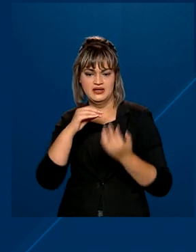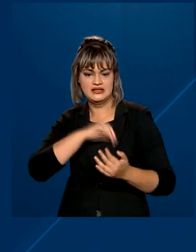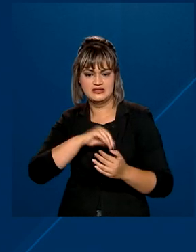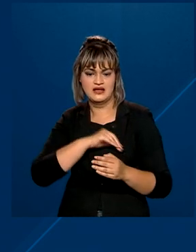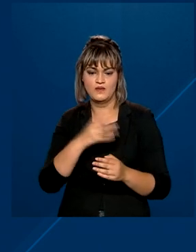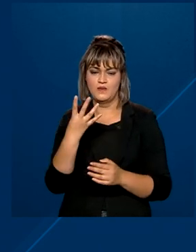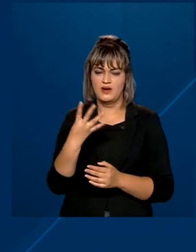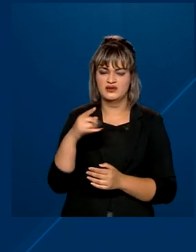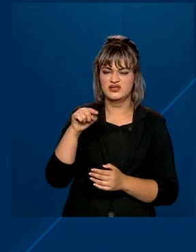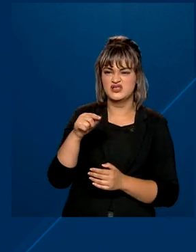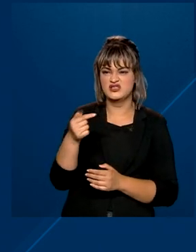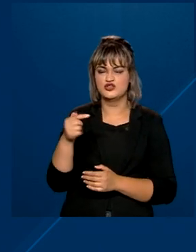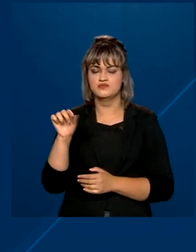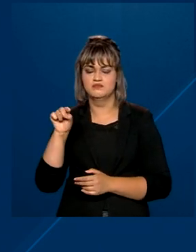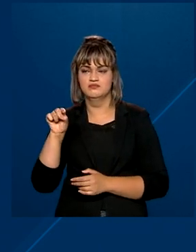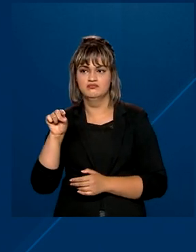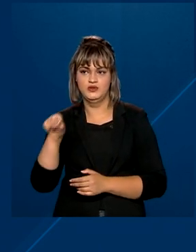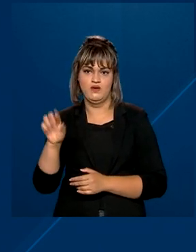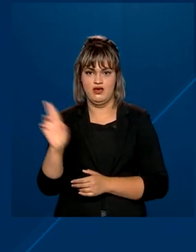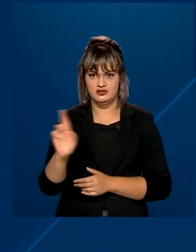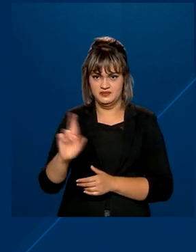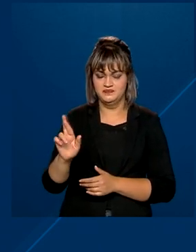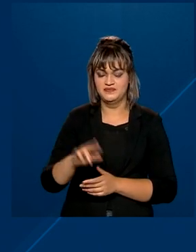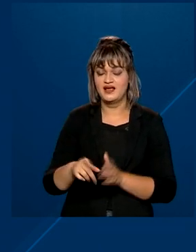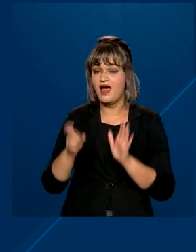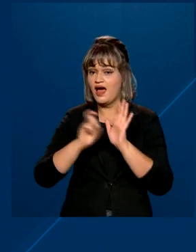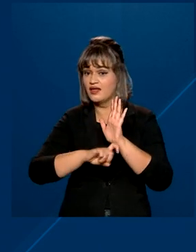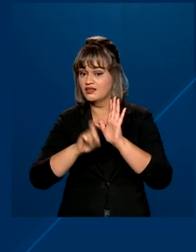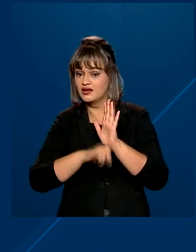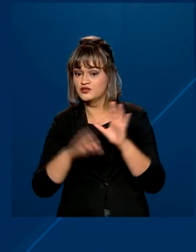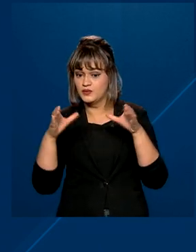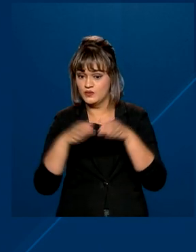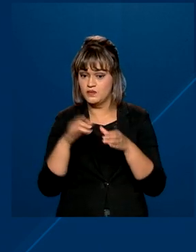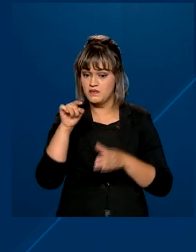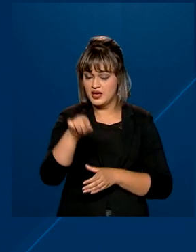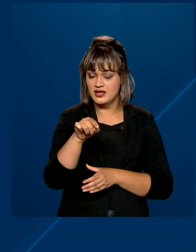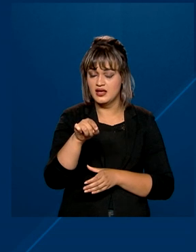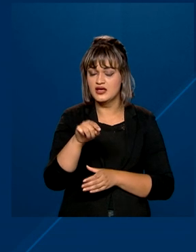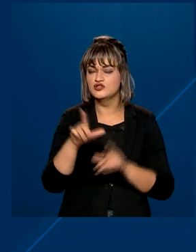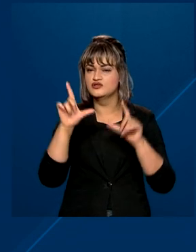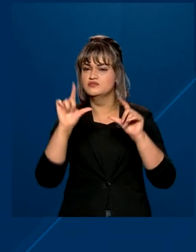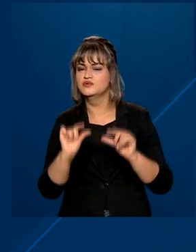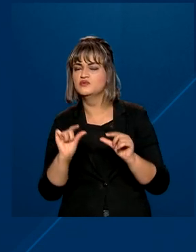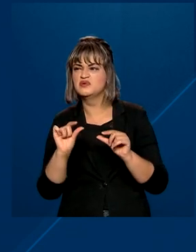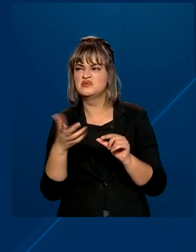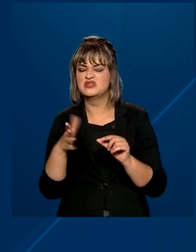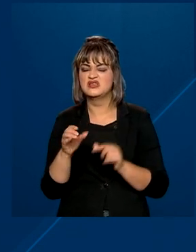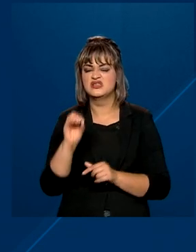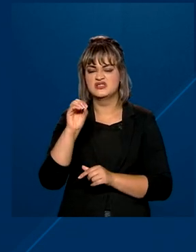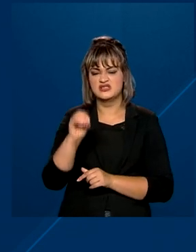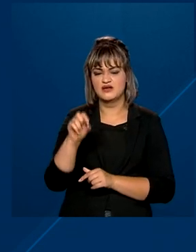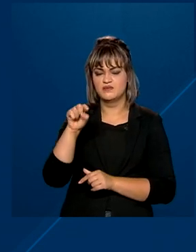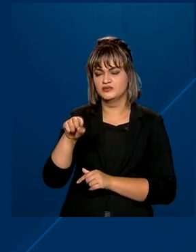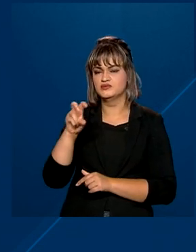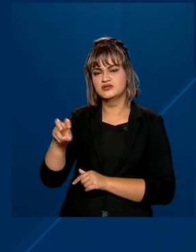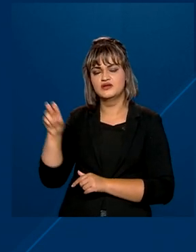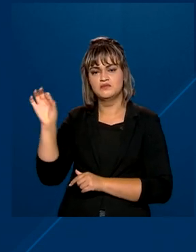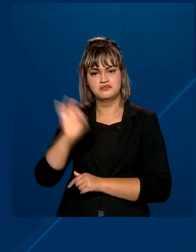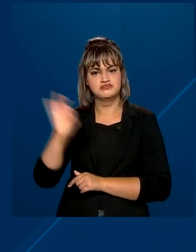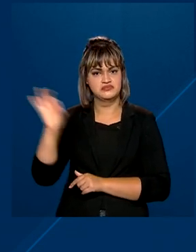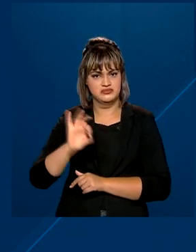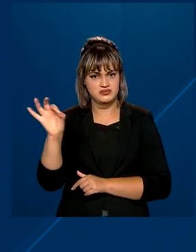R$ 4 mil e R 7 mil. As taxas para esse grupo foram reduzidas em 0,5 ponto